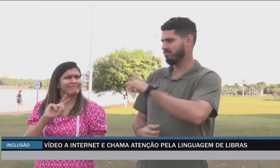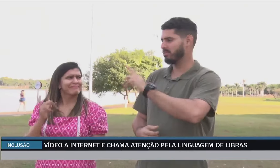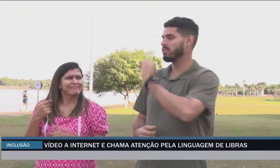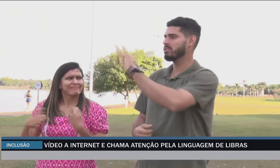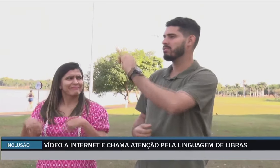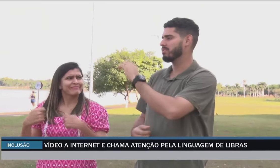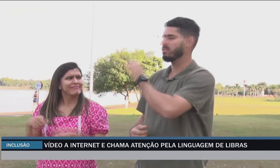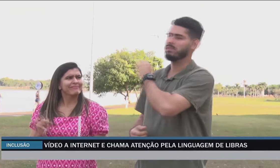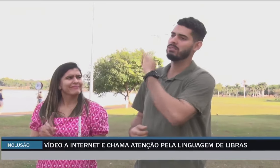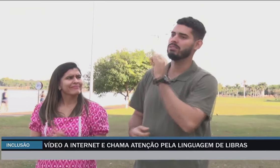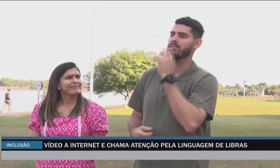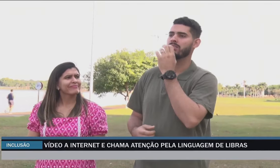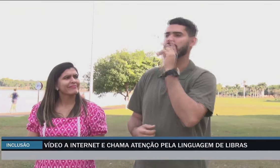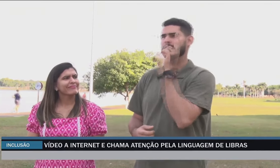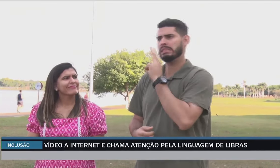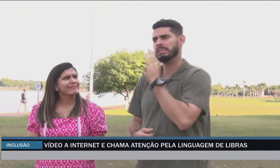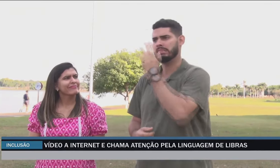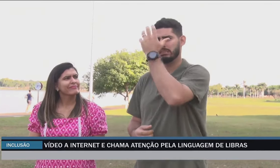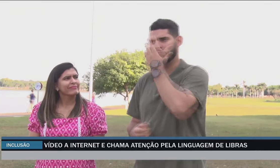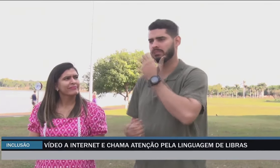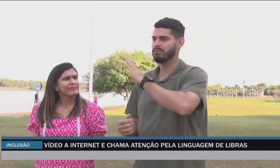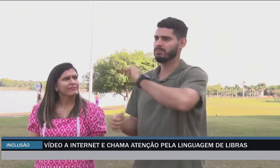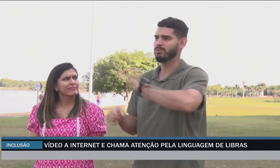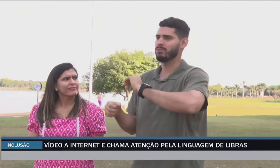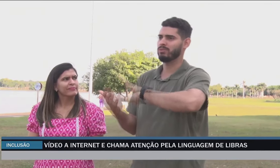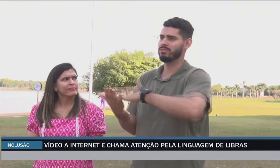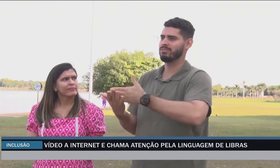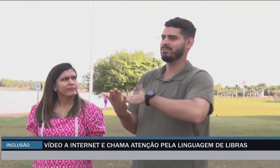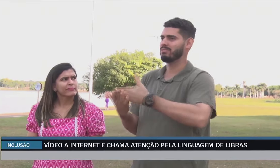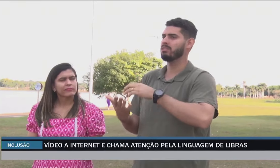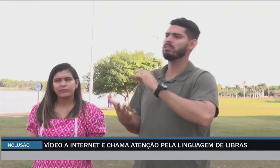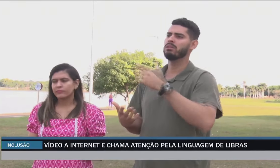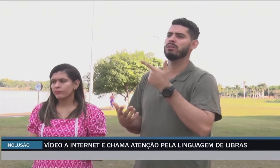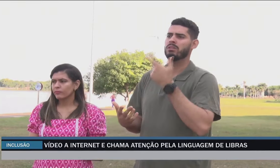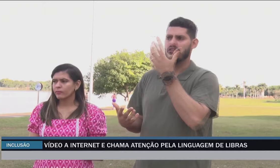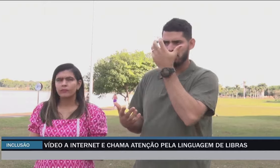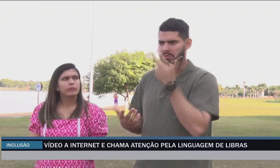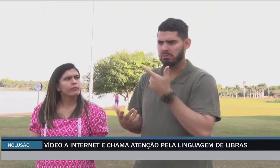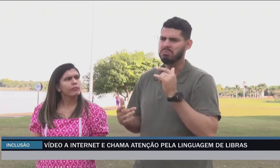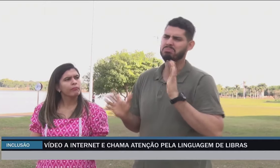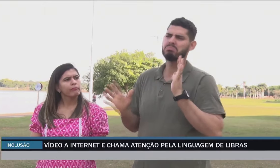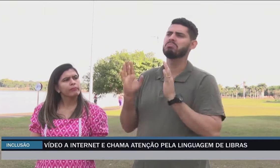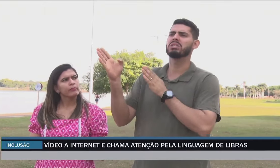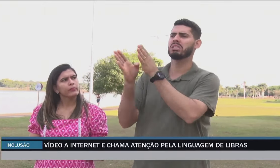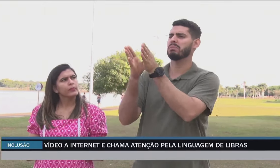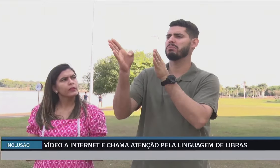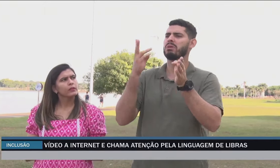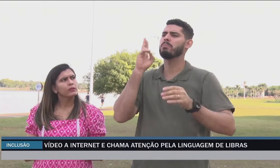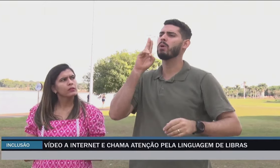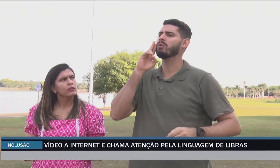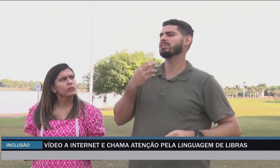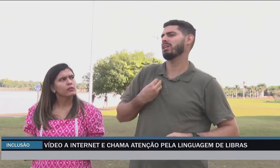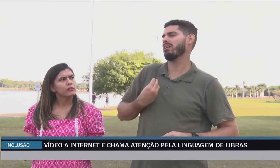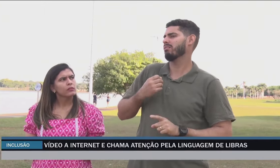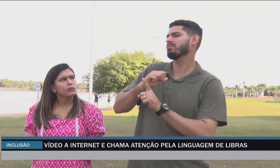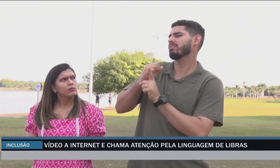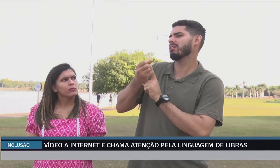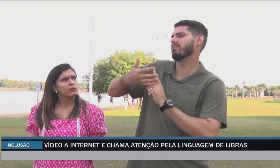casal não se importa se o bebê for ouvinte ou surdo. Eles estão curtindo a gestação. E como todo casal de primeira